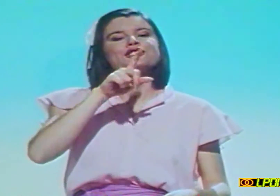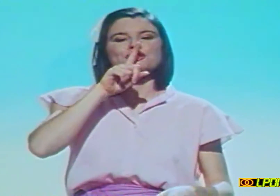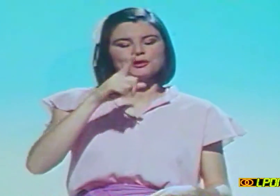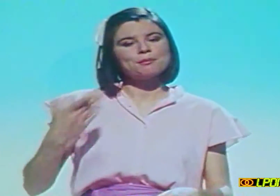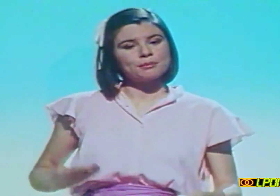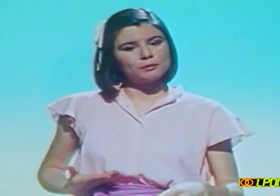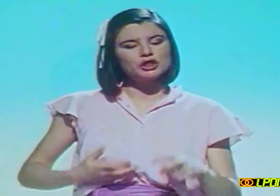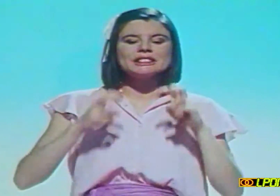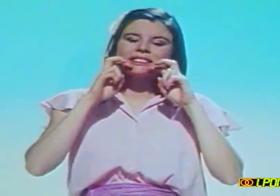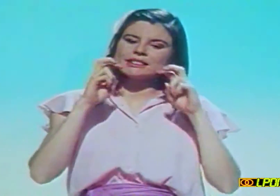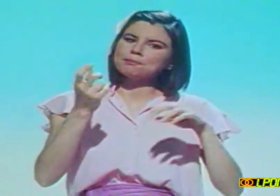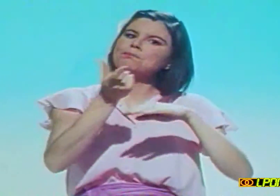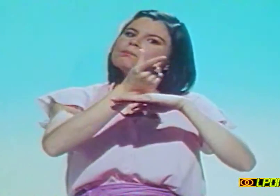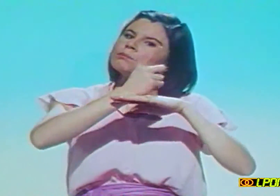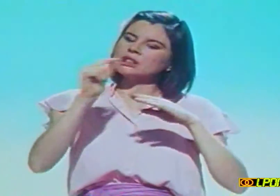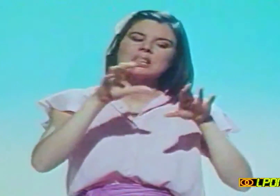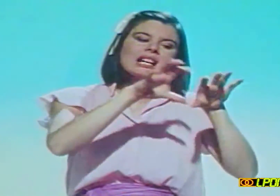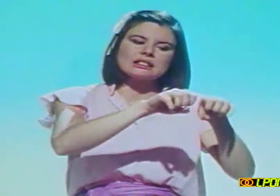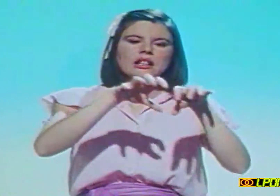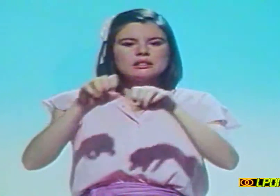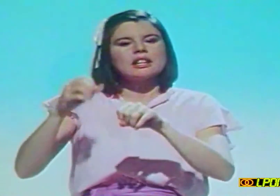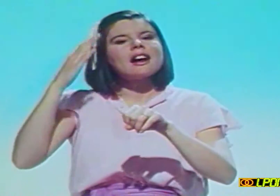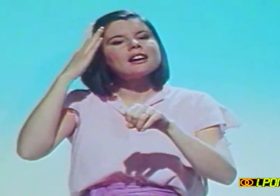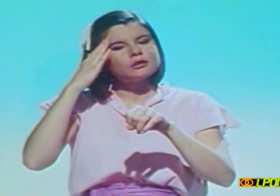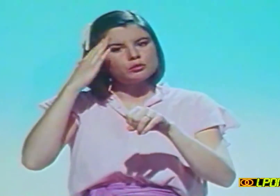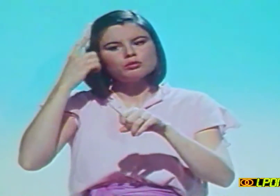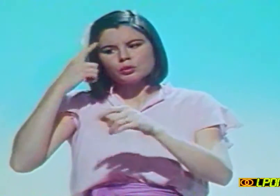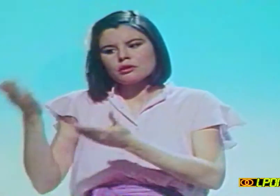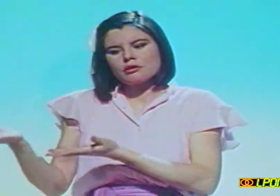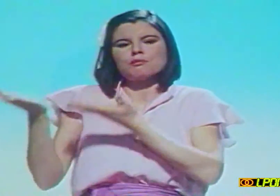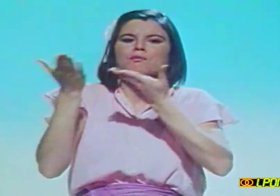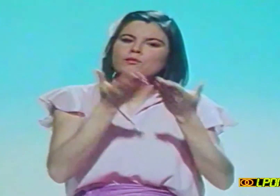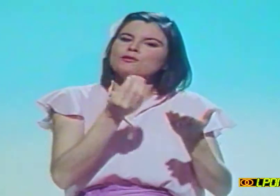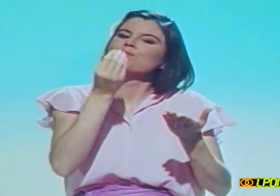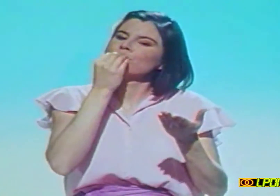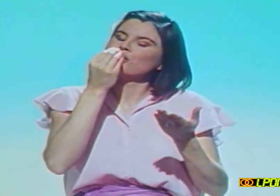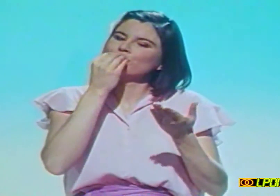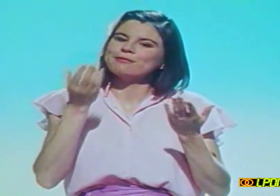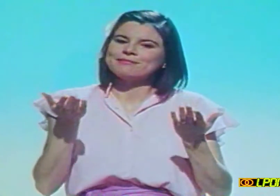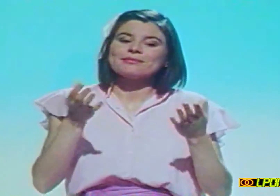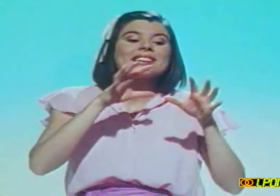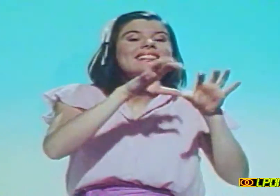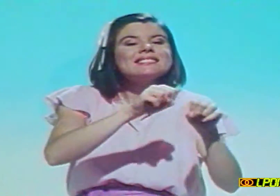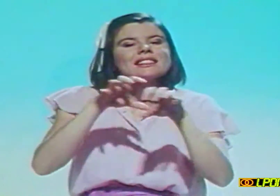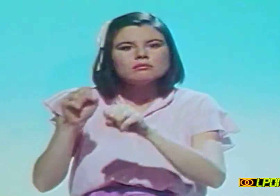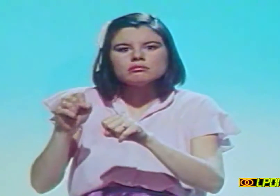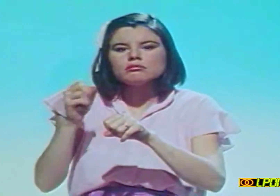Un jour, sa maman tigre devait partir chasser pour ramener de quoi manger. La